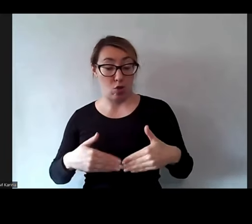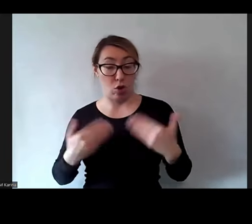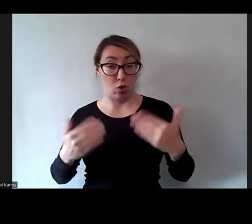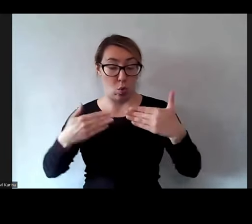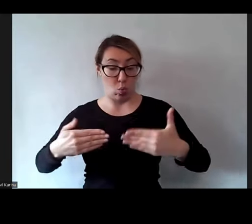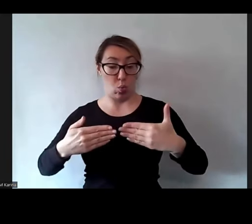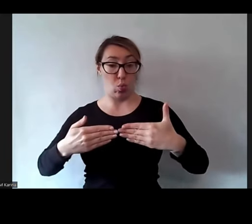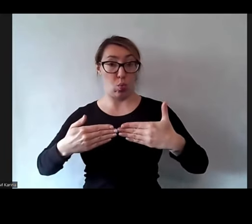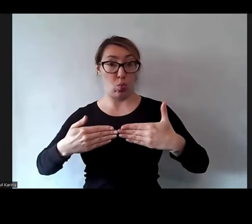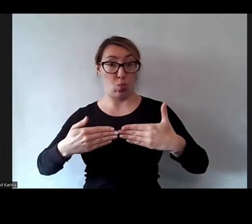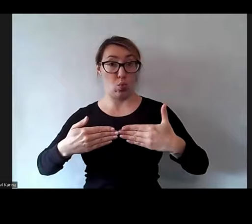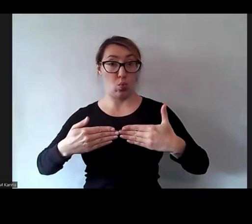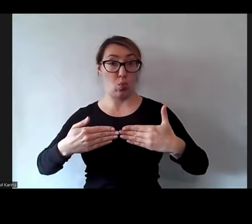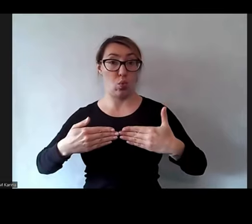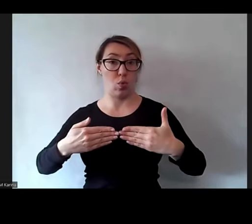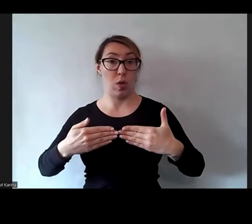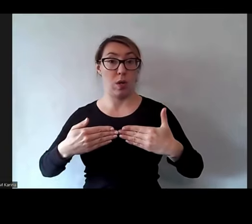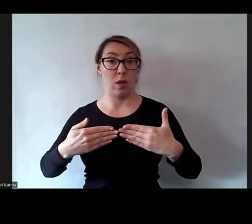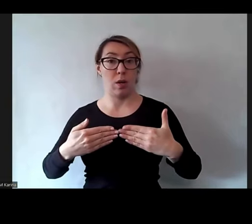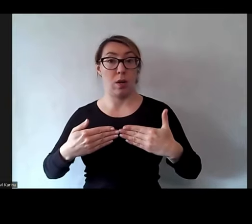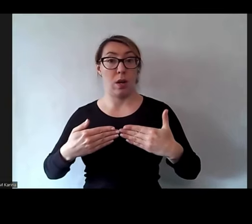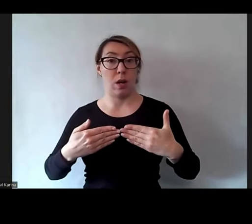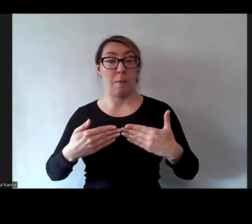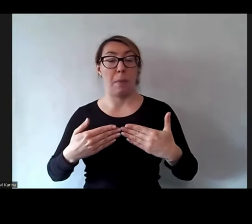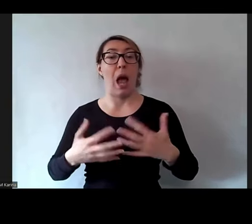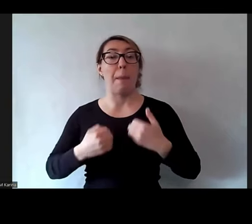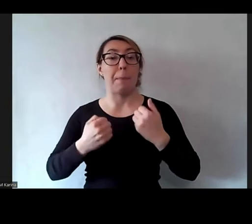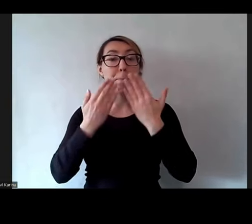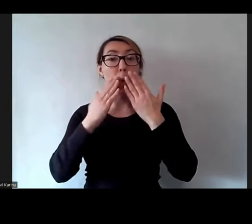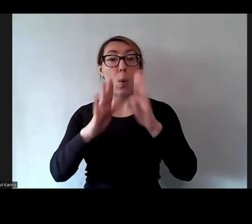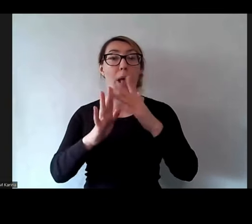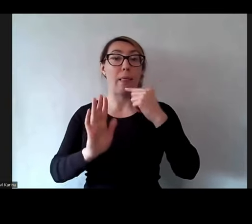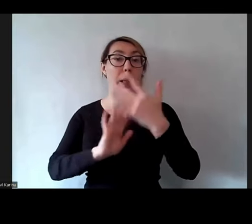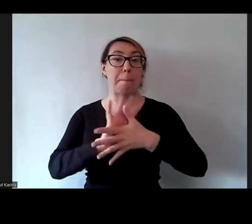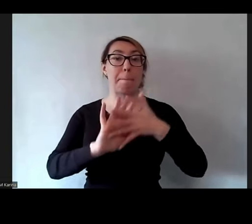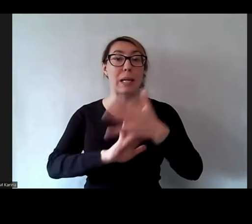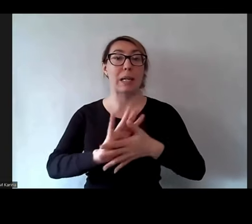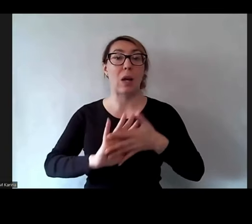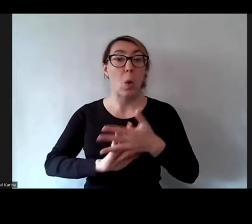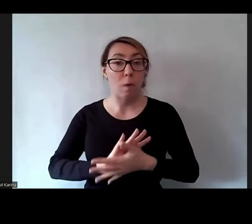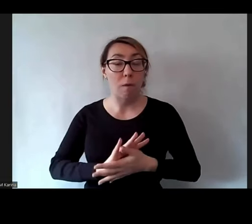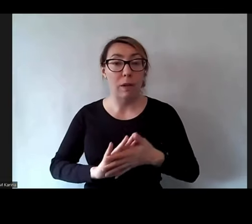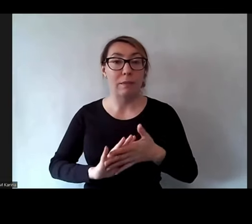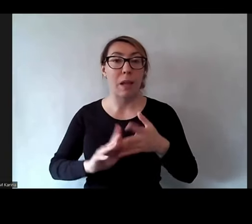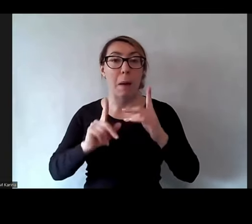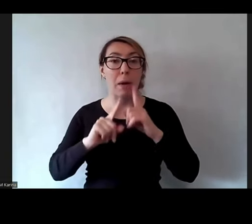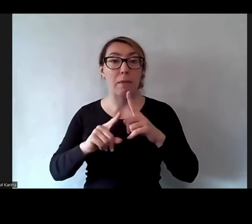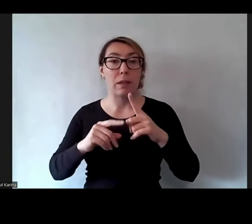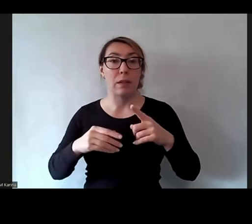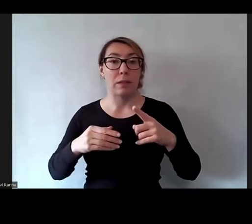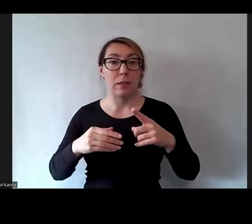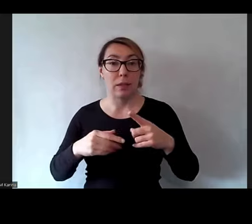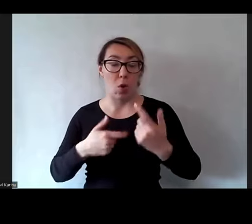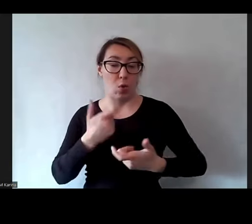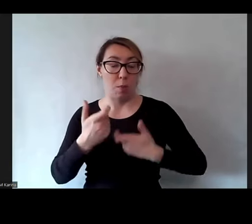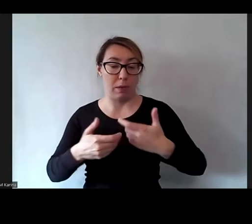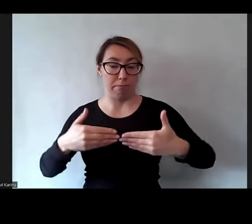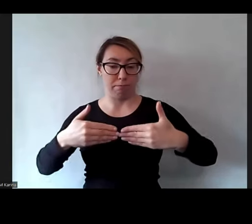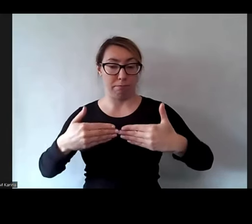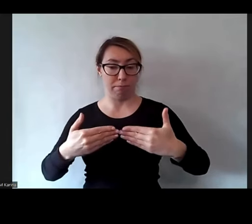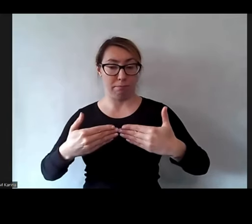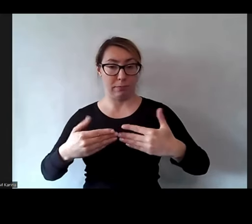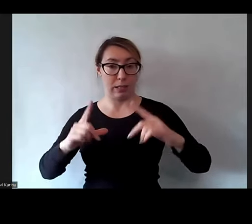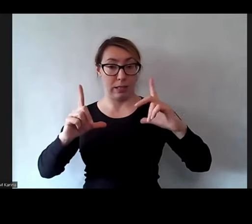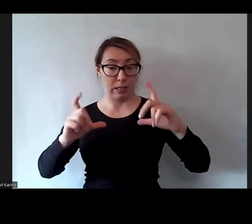układu, bo wiecie, żeby pokazać język migowy, my co prawda robiliśmy wstryk i wstryk, czyli